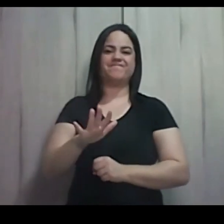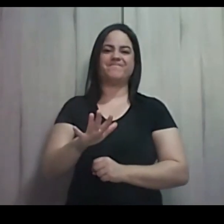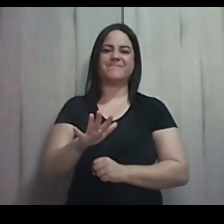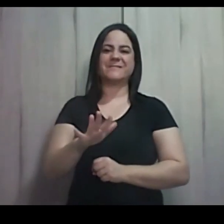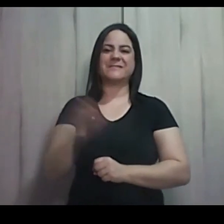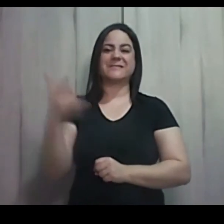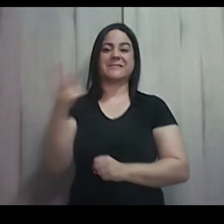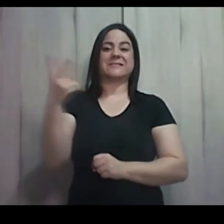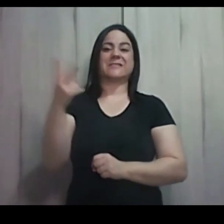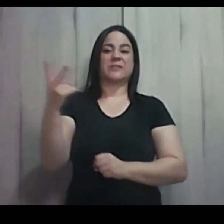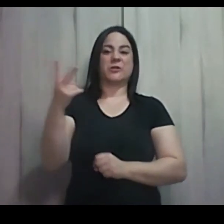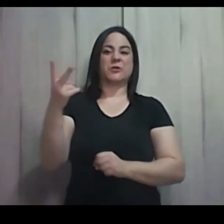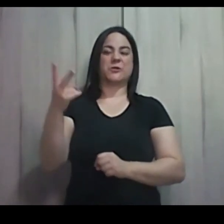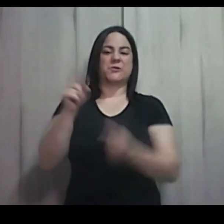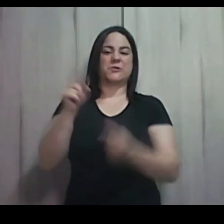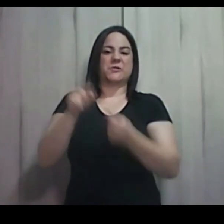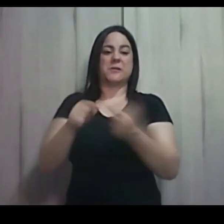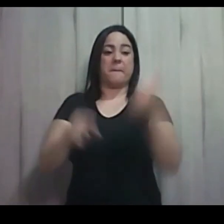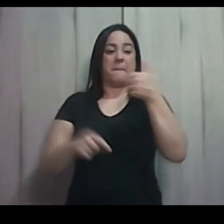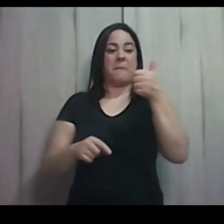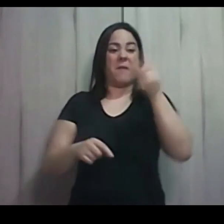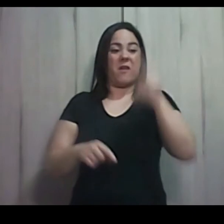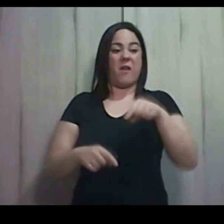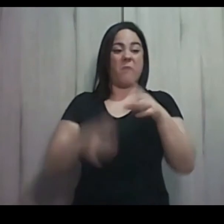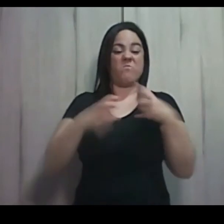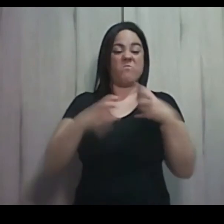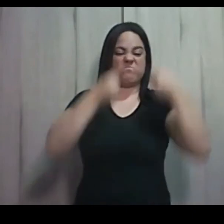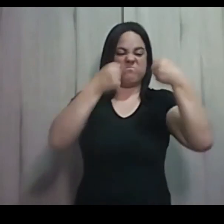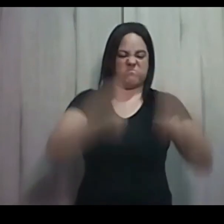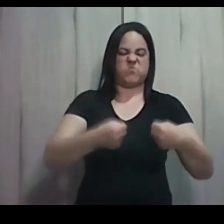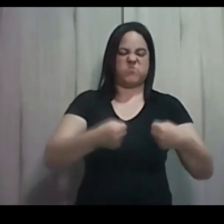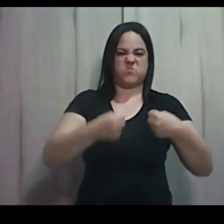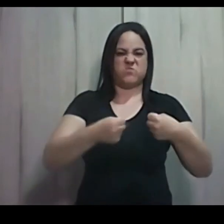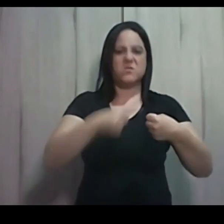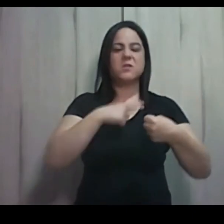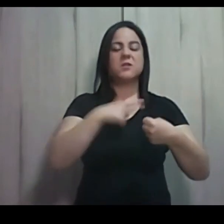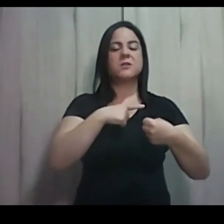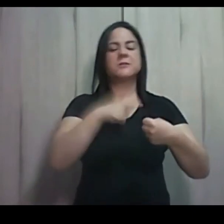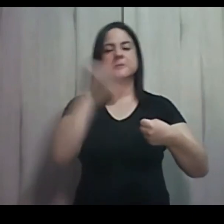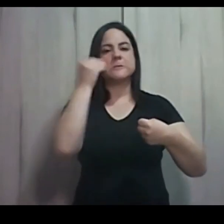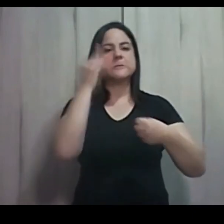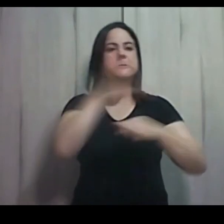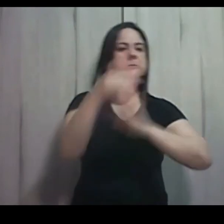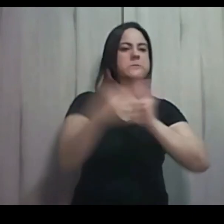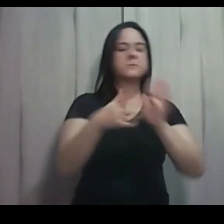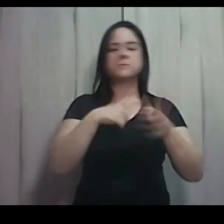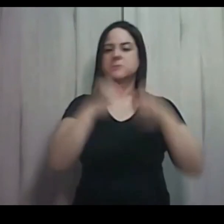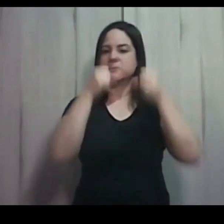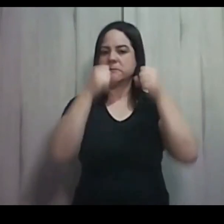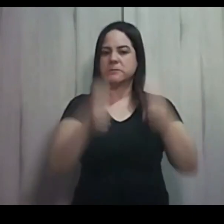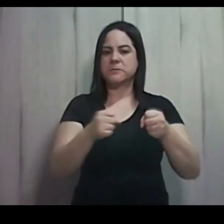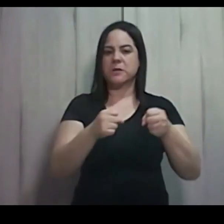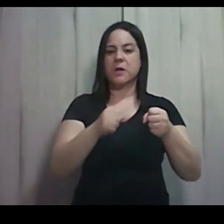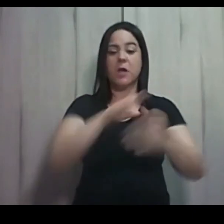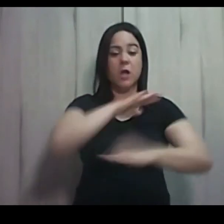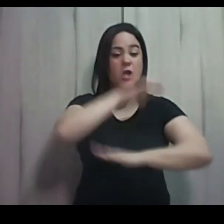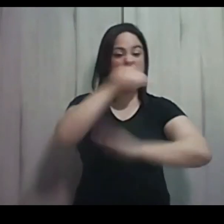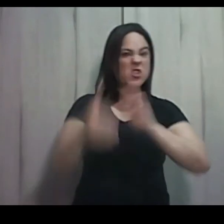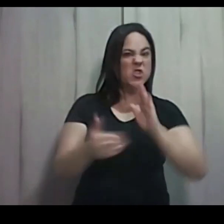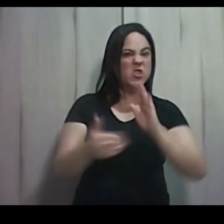E ele vai fazer tudo para manter o poder e eliminar todas as ameaças. Nem que para isso ele tenha que